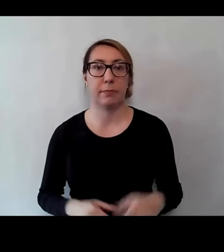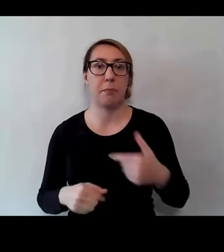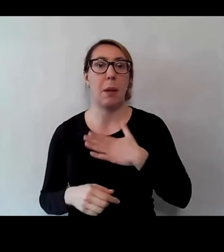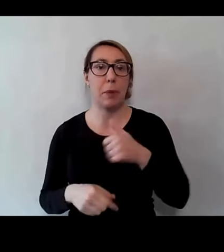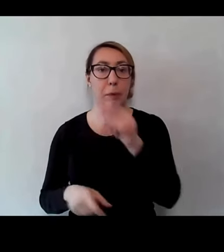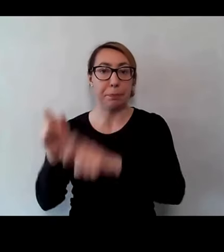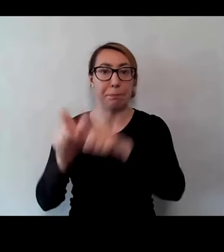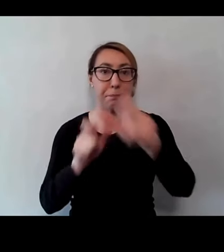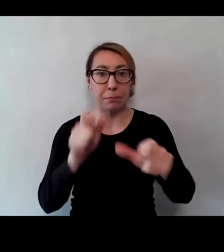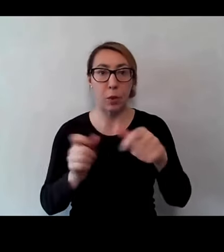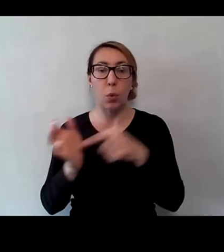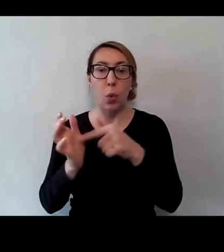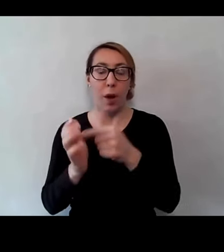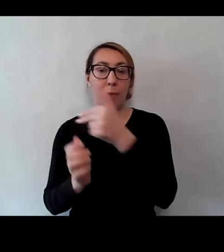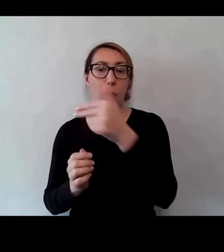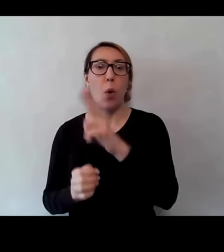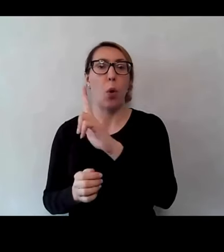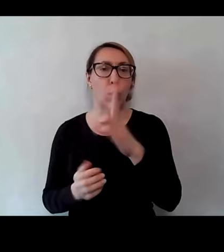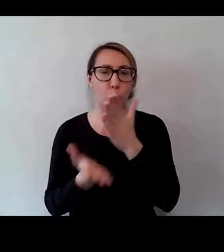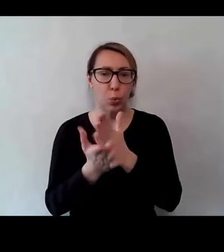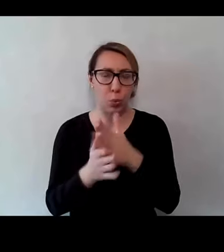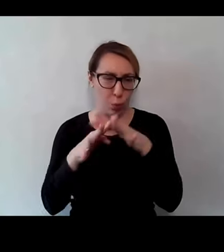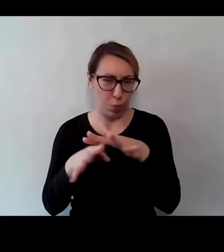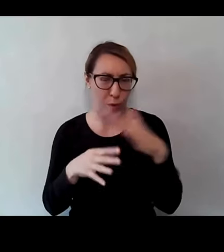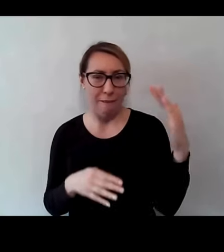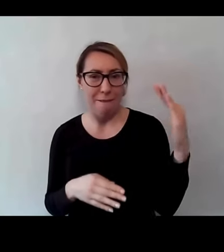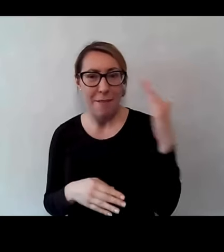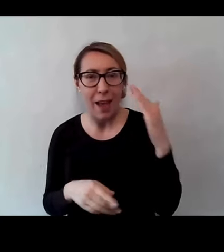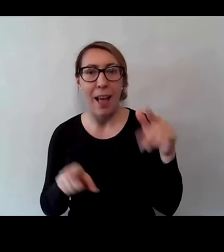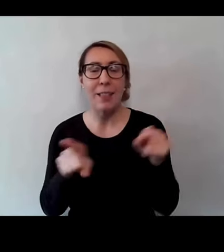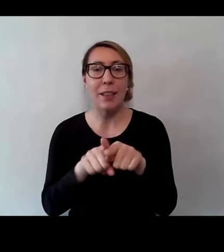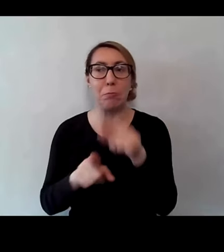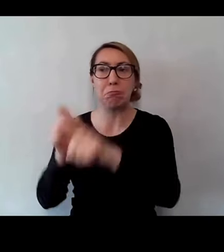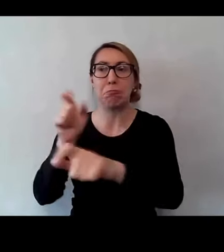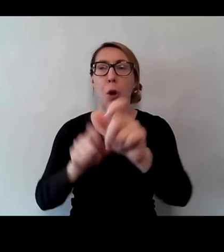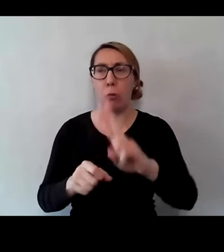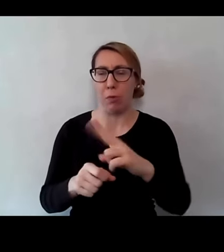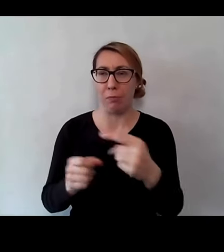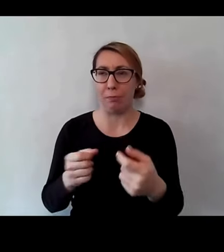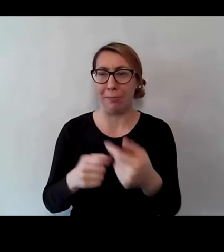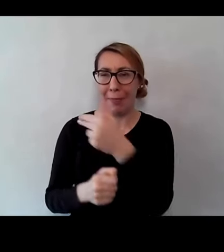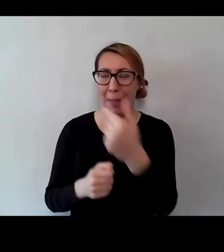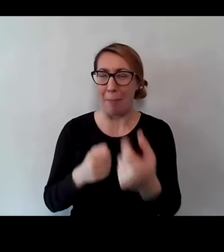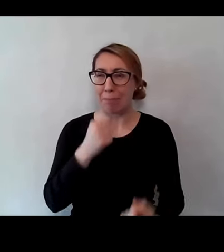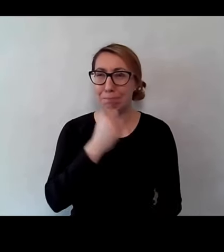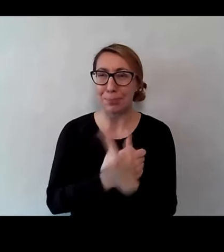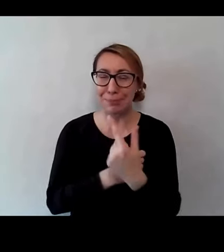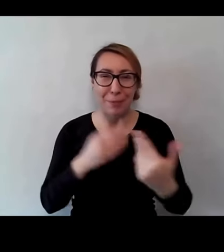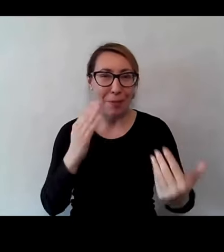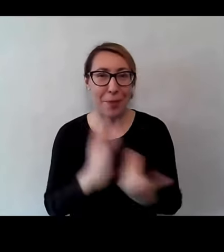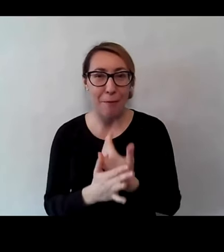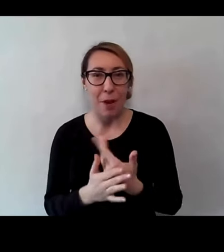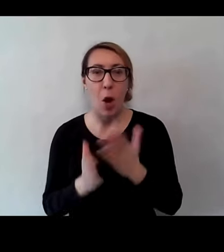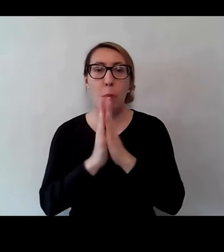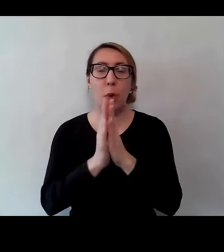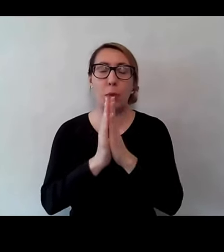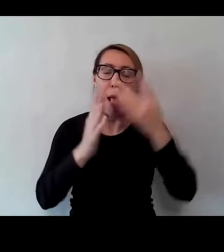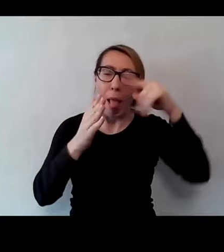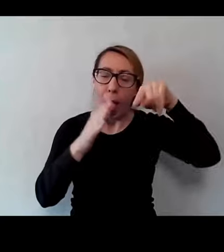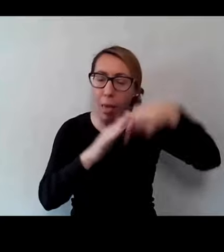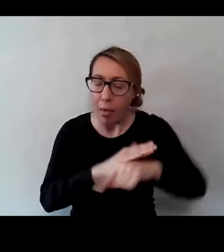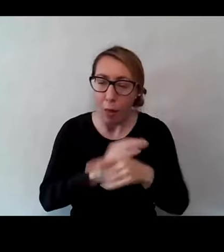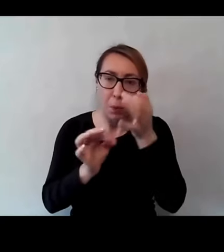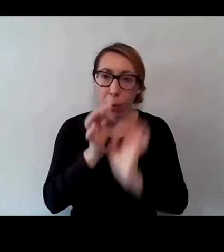którzy na ten temat już bardzo dużo wiedzą, ale też osoby, dla których to jest zupełnie nowe zagadnienie. Więc gdybyś mógł tak pogłębić tę kwestię,